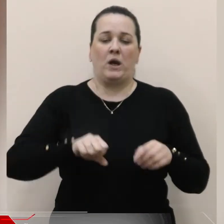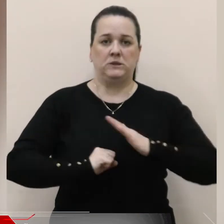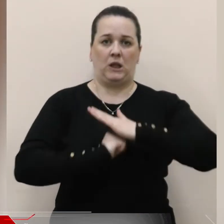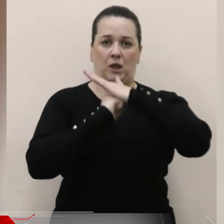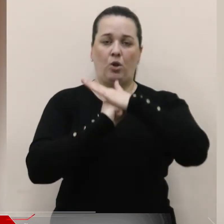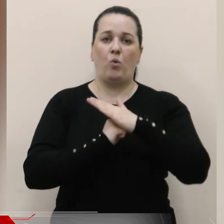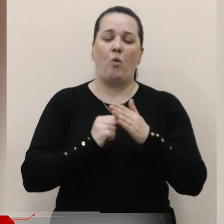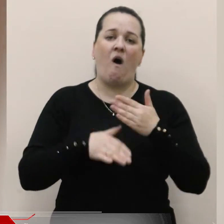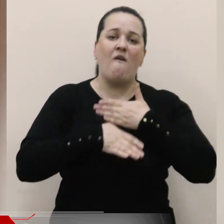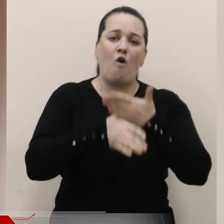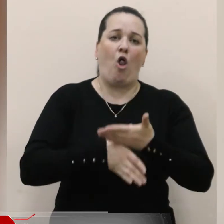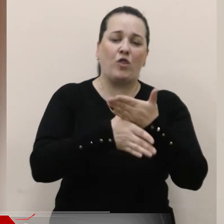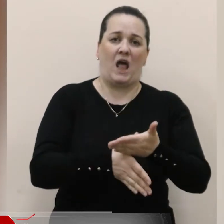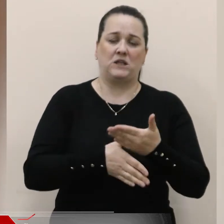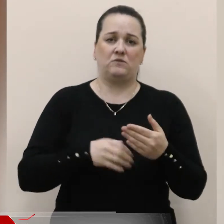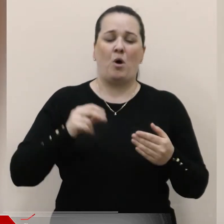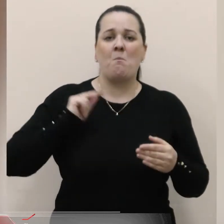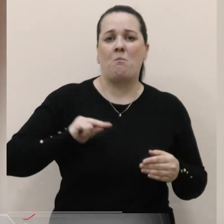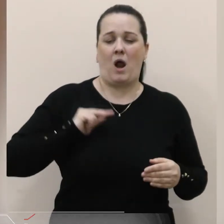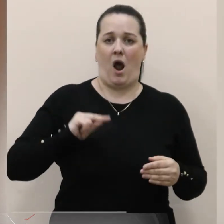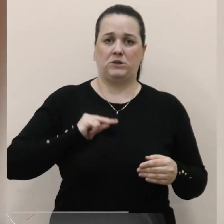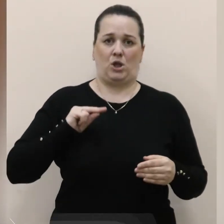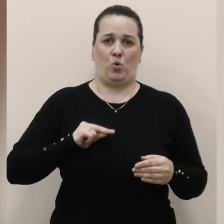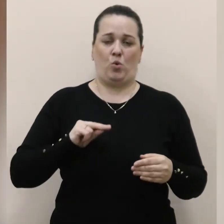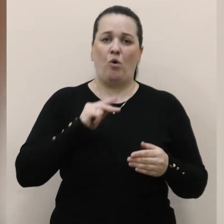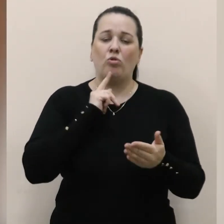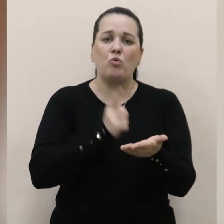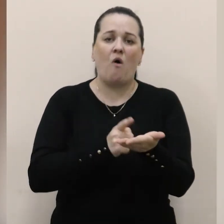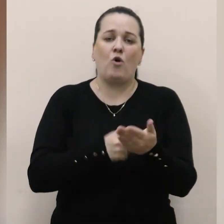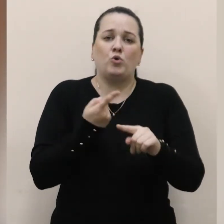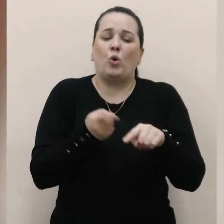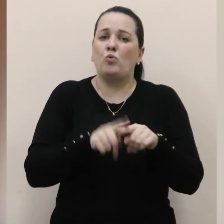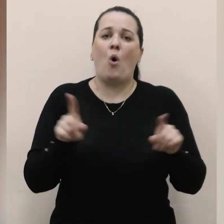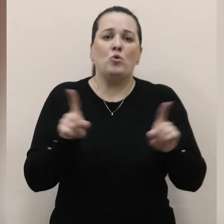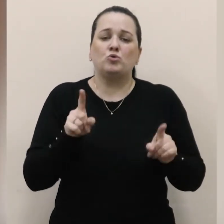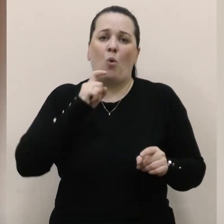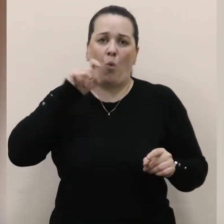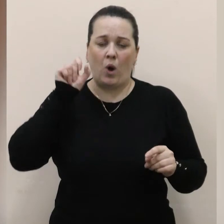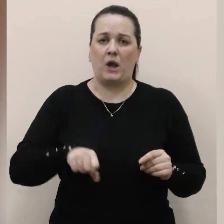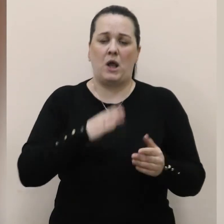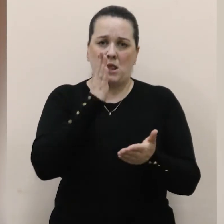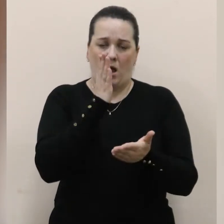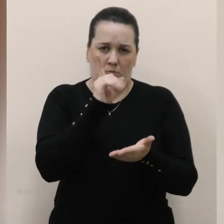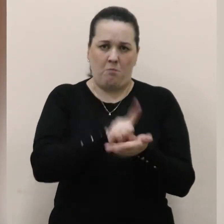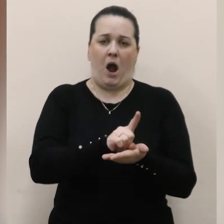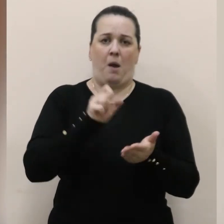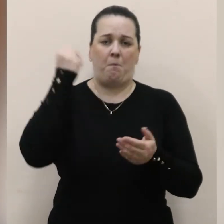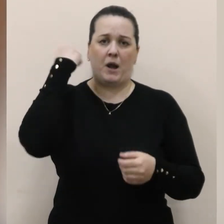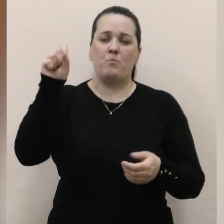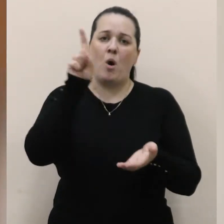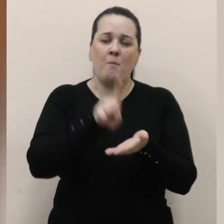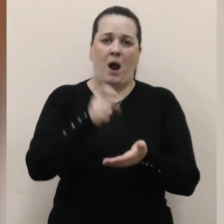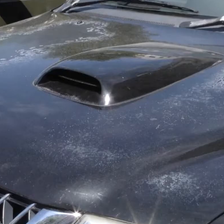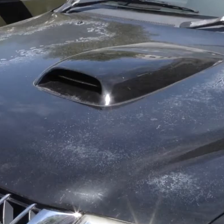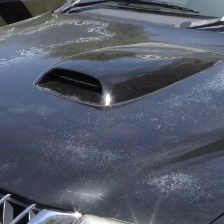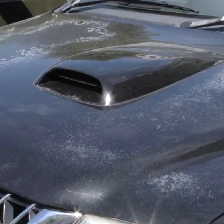волонтерством, працею доводити до того, що Україна має перемогти і має перемогти в